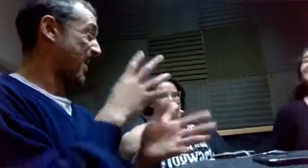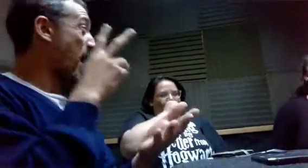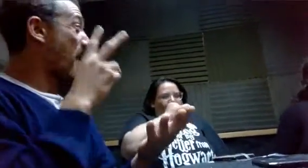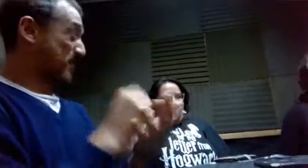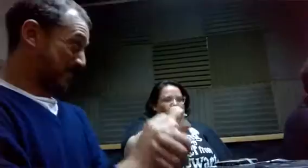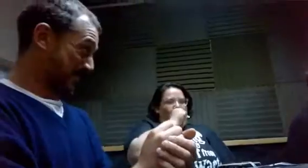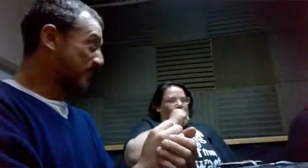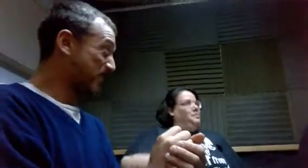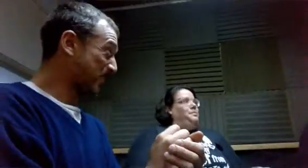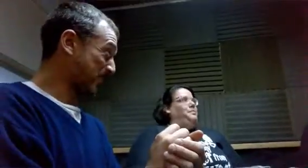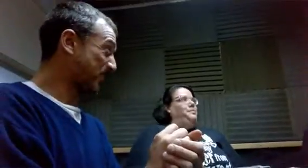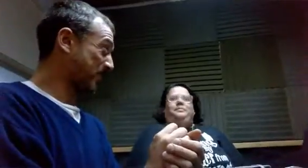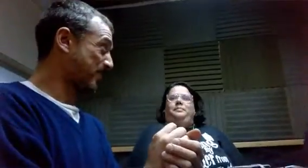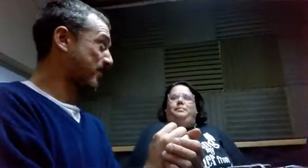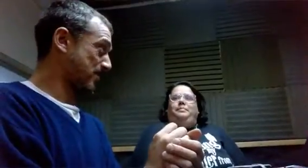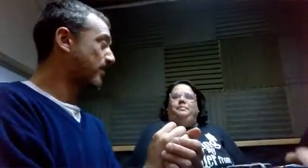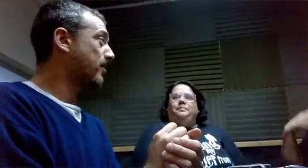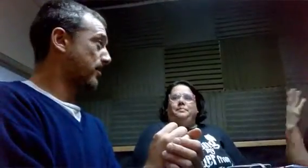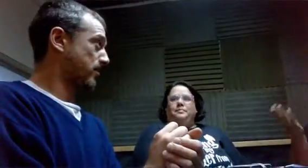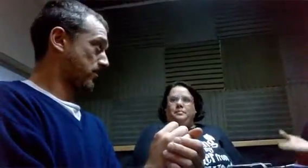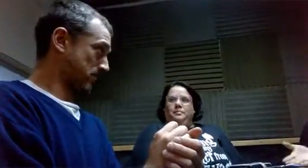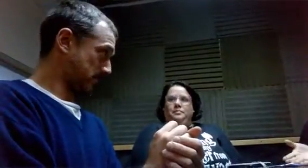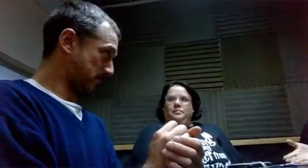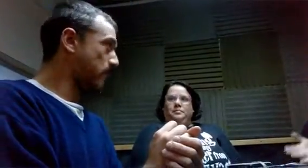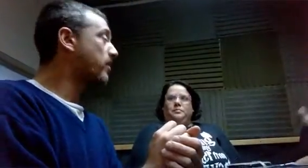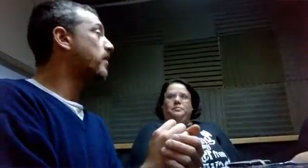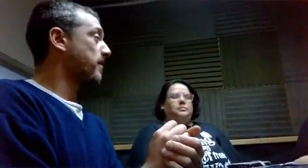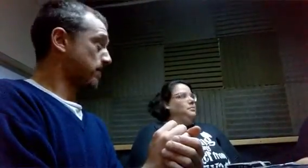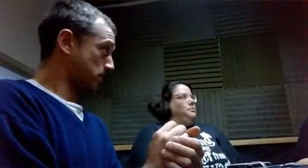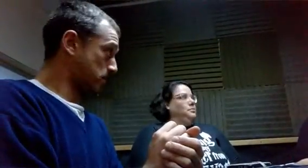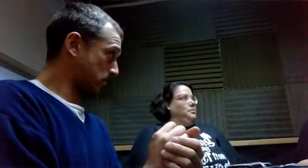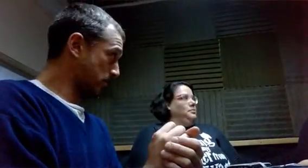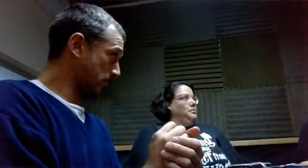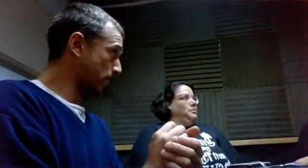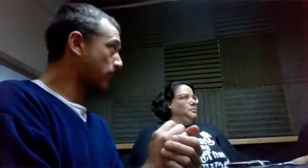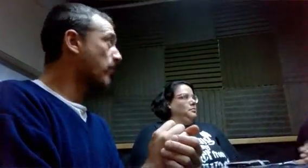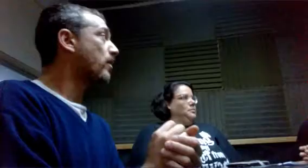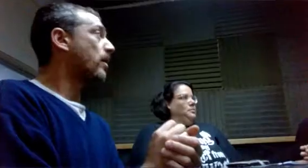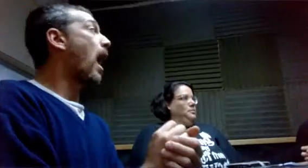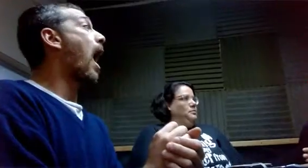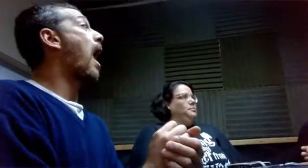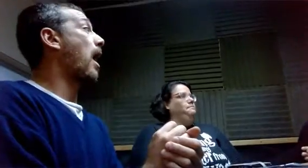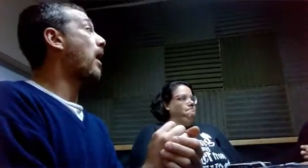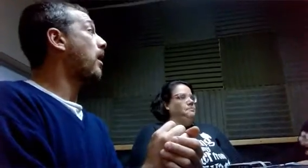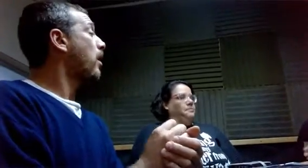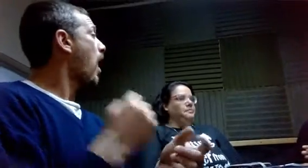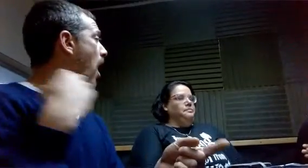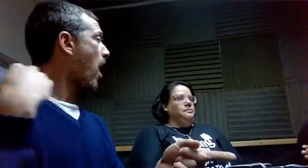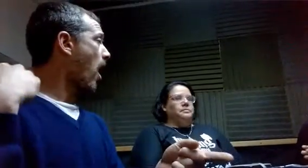En el Congreso de Milán se debatió la oralidad y la lengua del señas. Se votó por la oralidad y se oprimió la lengua del señas. Se prohibió.